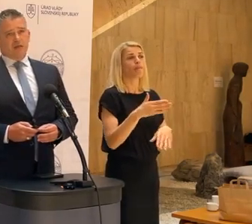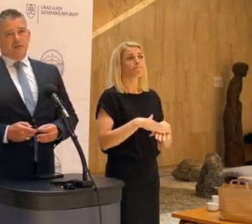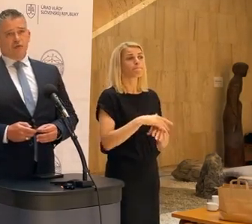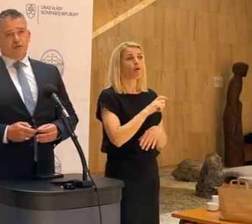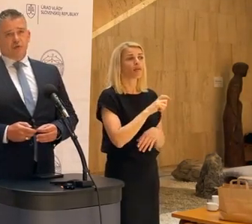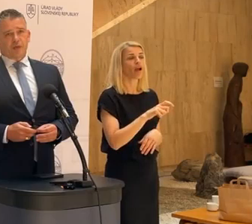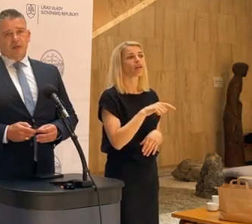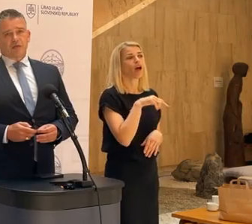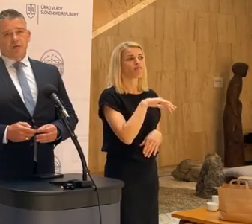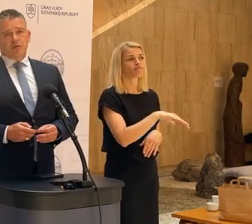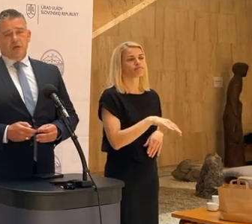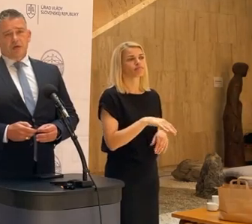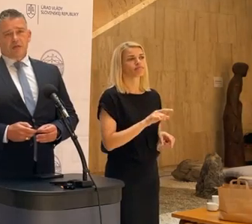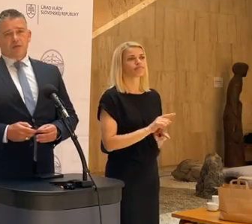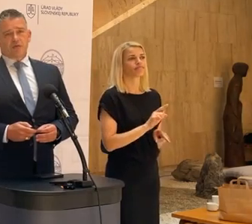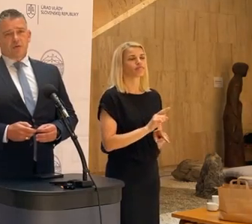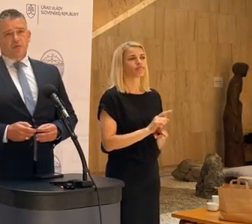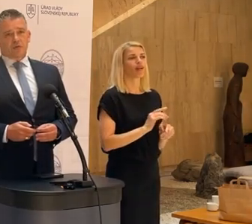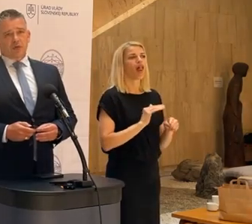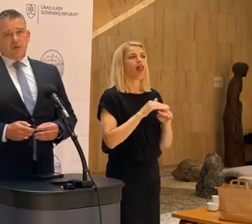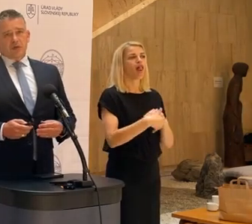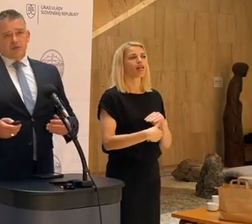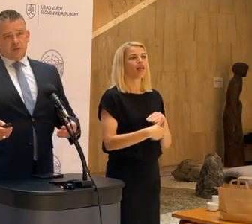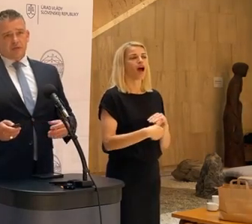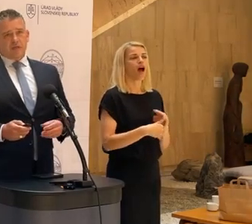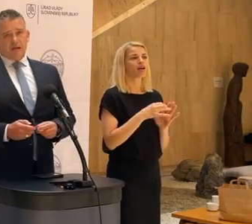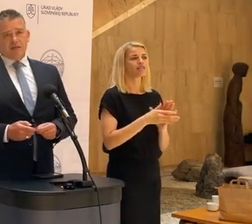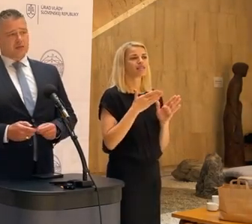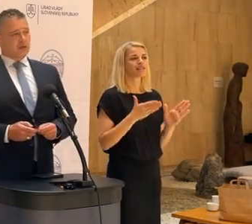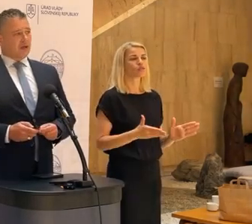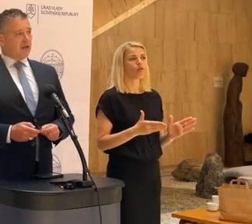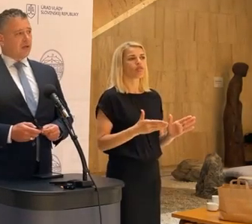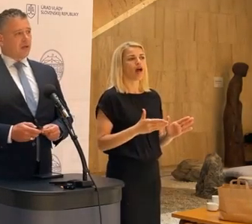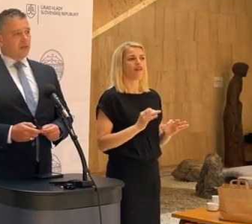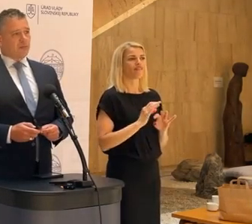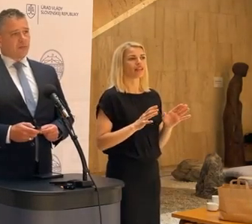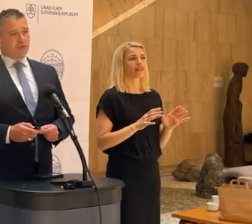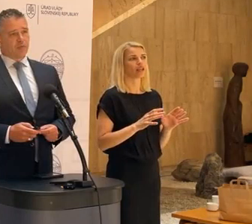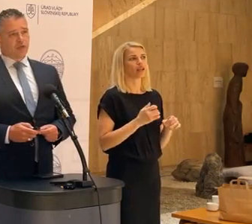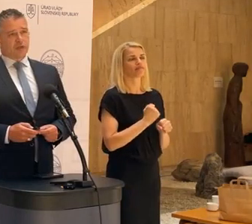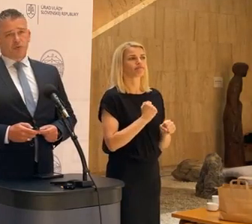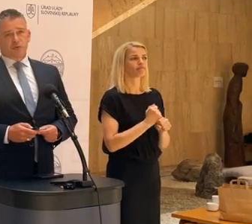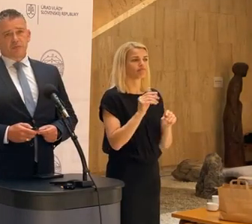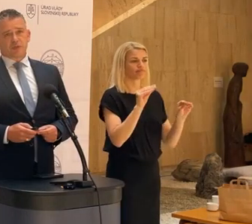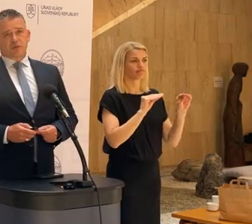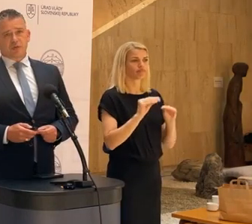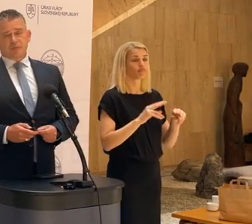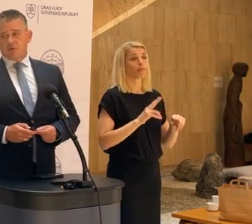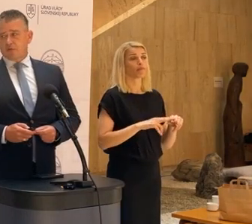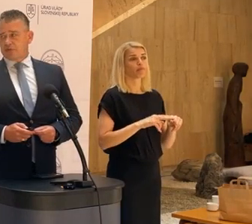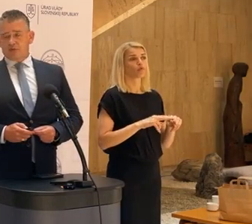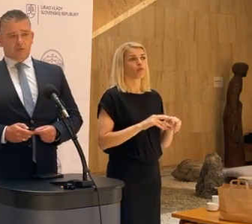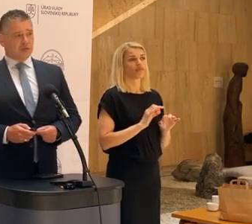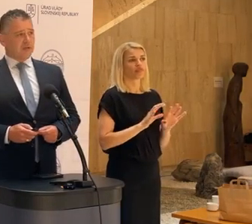mali možnosť už pred letnou sezonou sa zariadiť a bude možné im potom tento